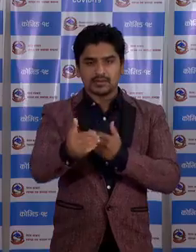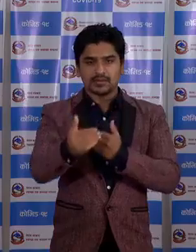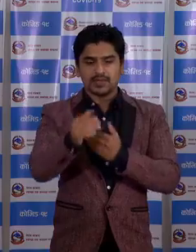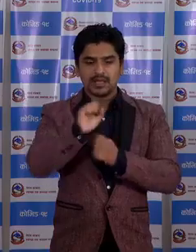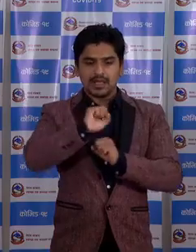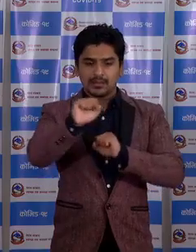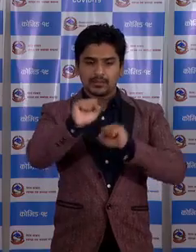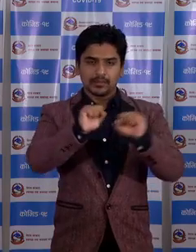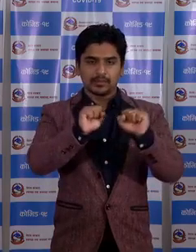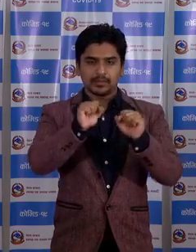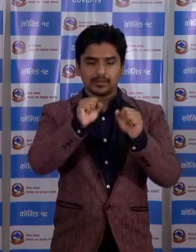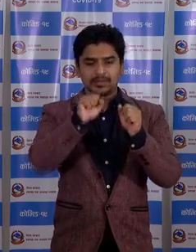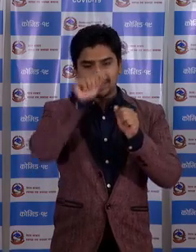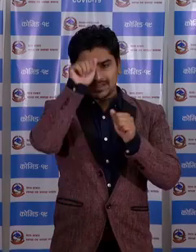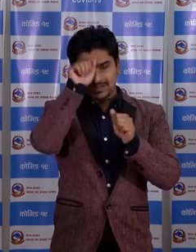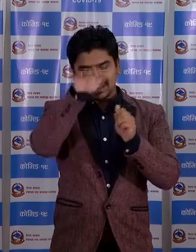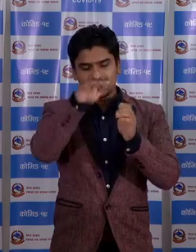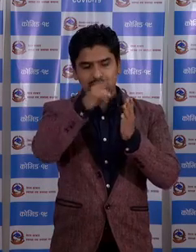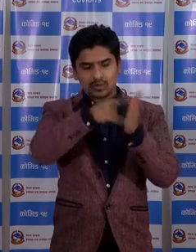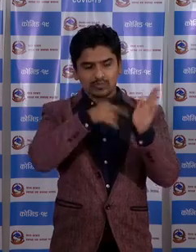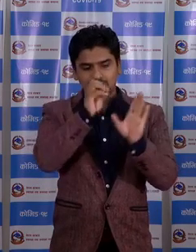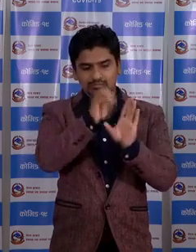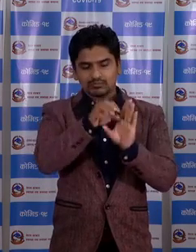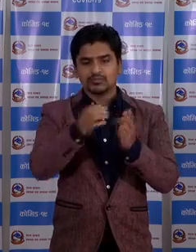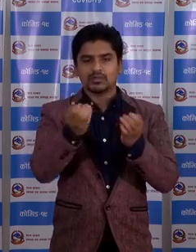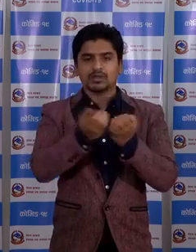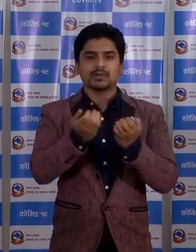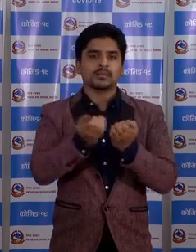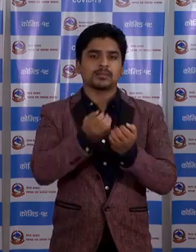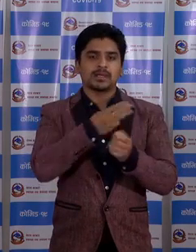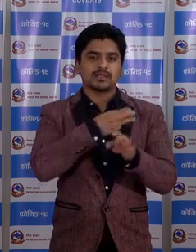आफनो बिवरन भर्ने स्वास्ते को बारे मा